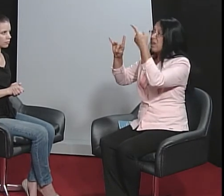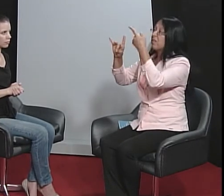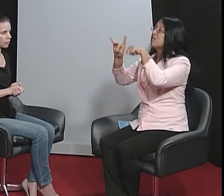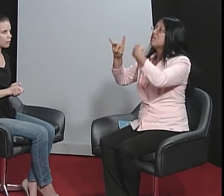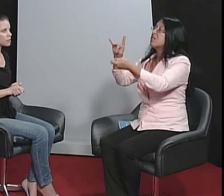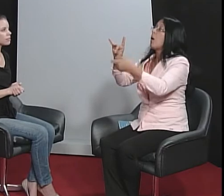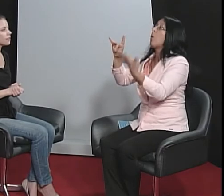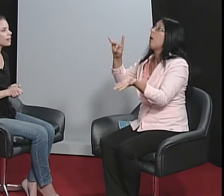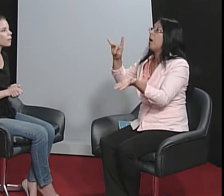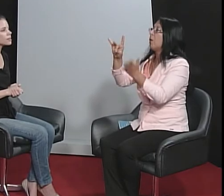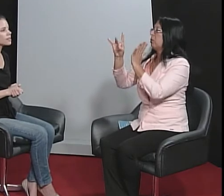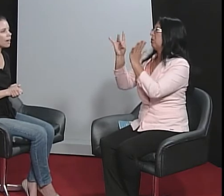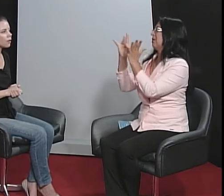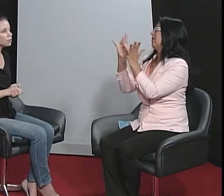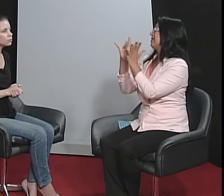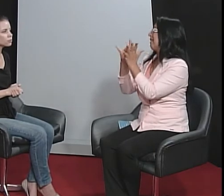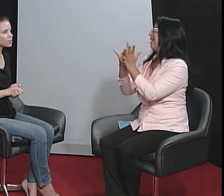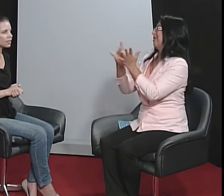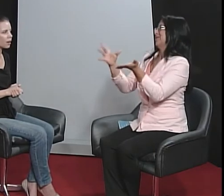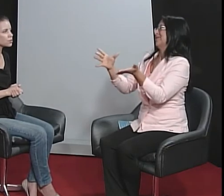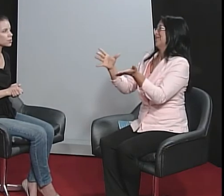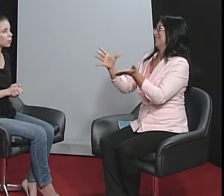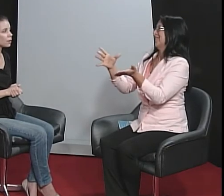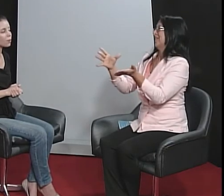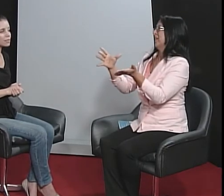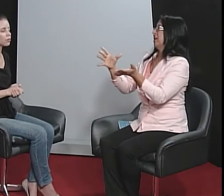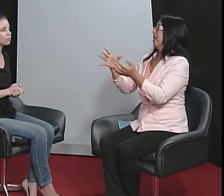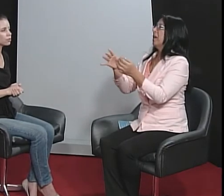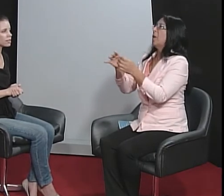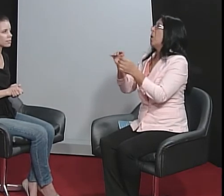Vamos inventar uma sinal, um sinal, desculpa, com essa configuração.